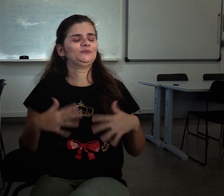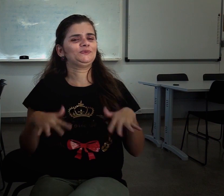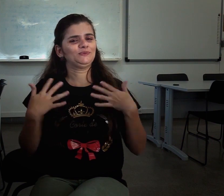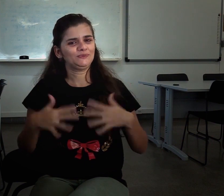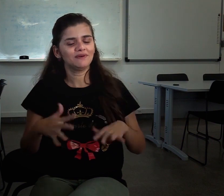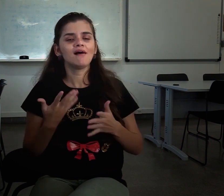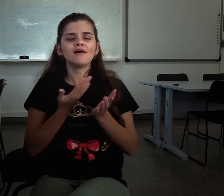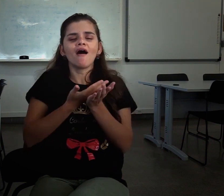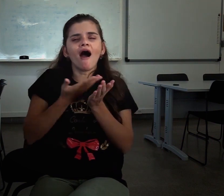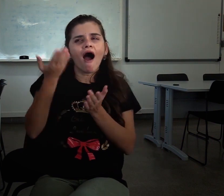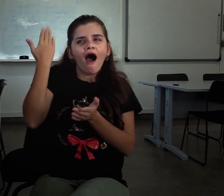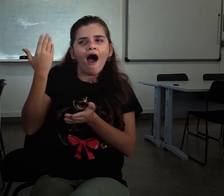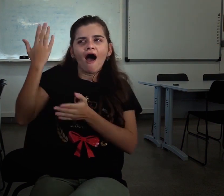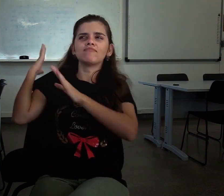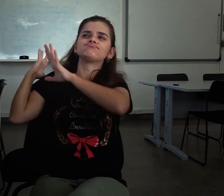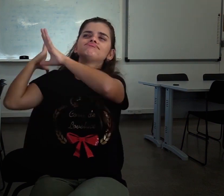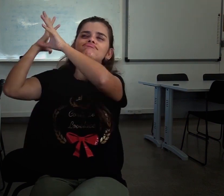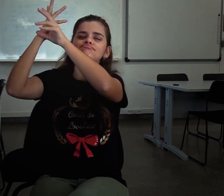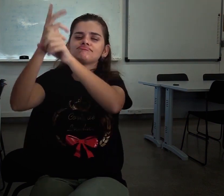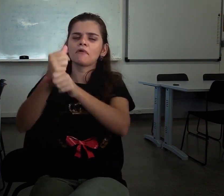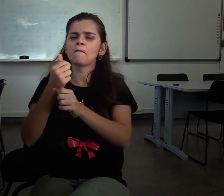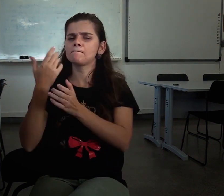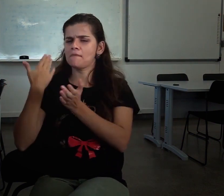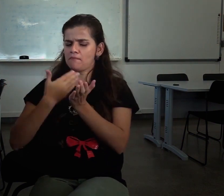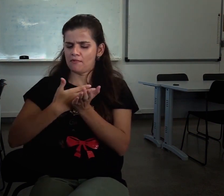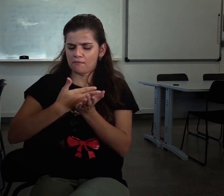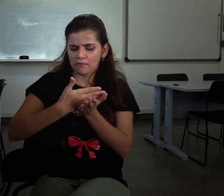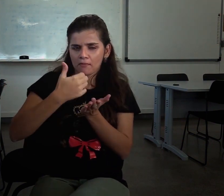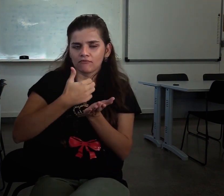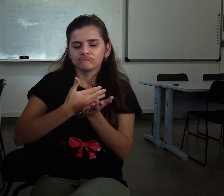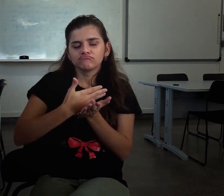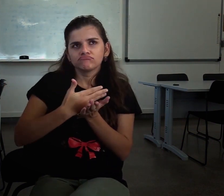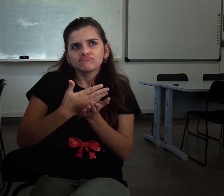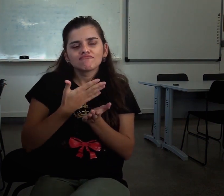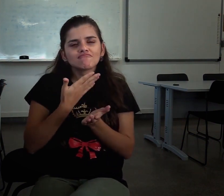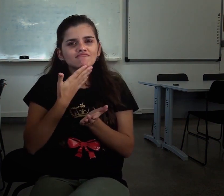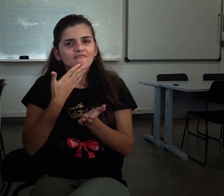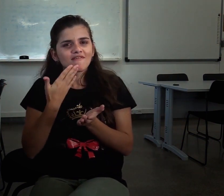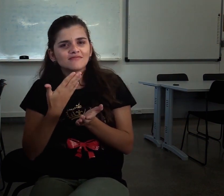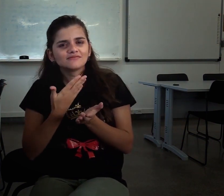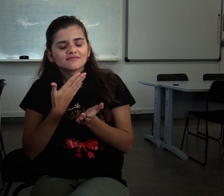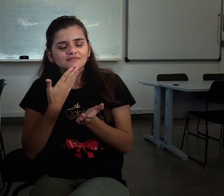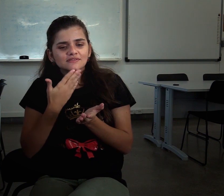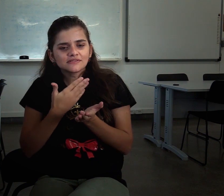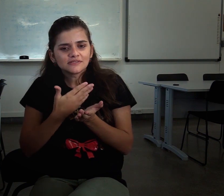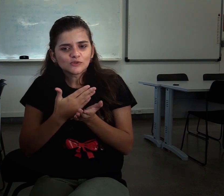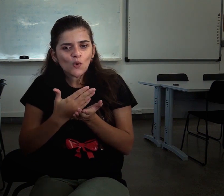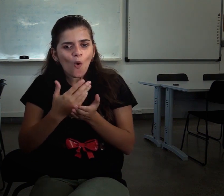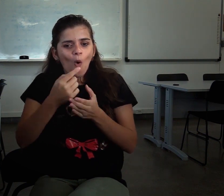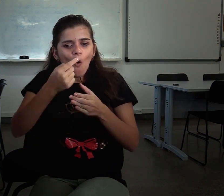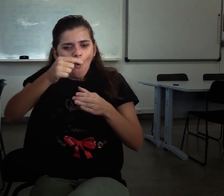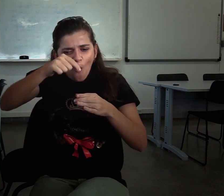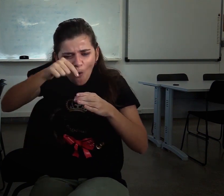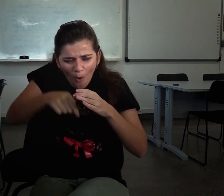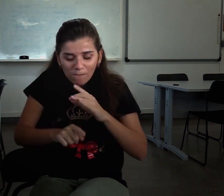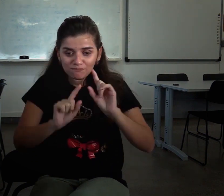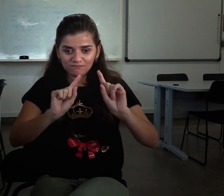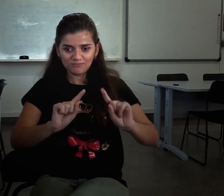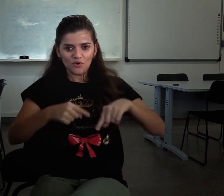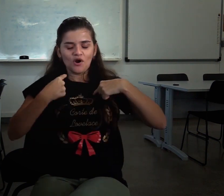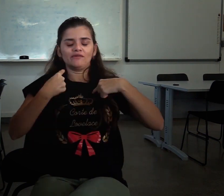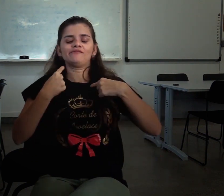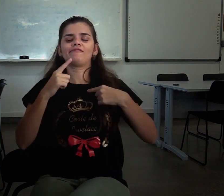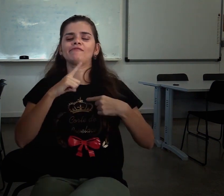senti desafiada. A princípio, retomar os conteúdos básicos pareceu fácil. No entanto, a medida em que íamos